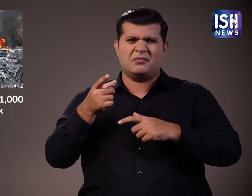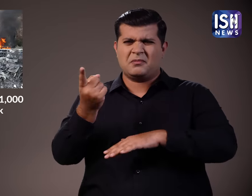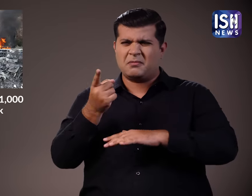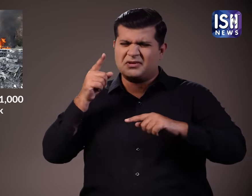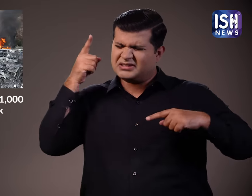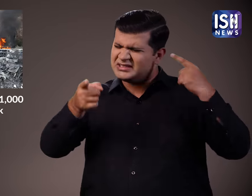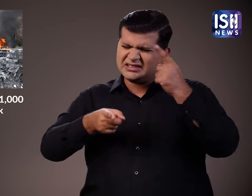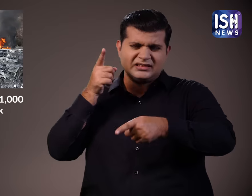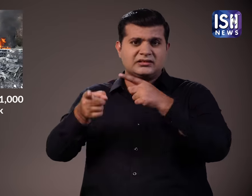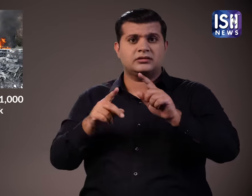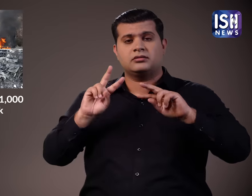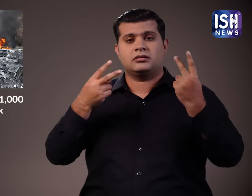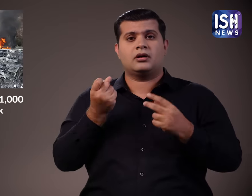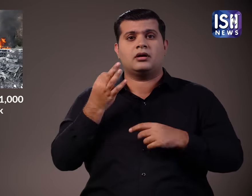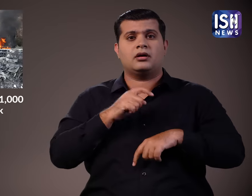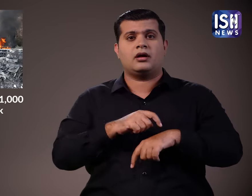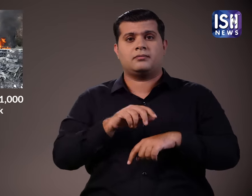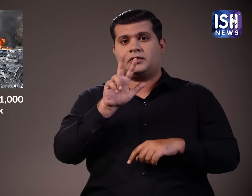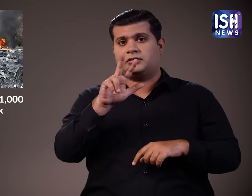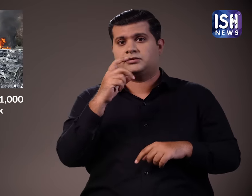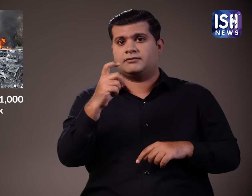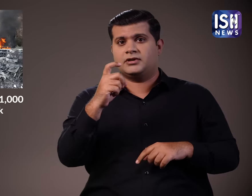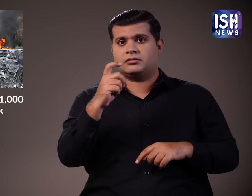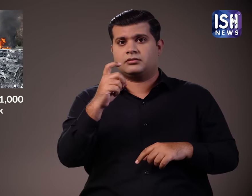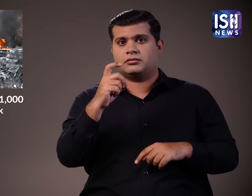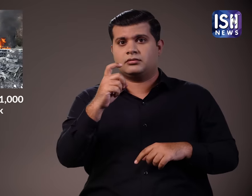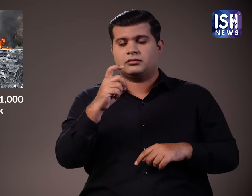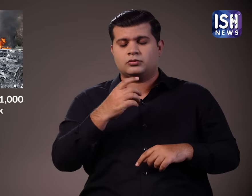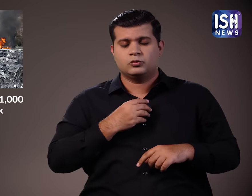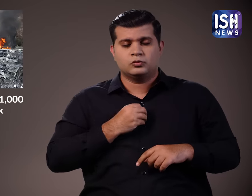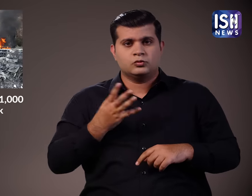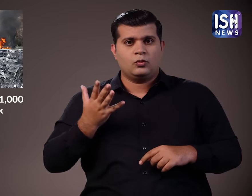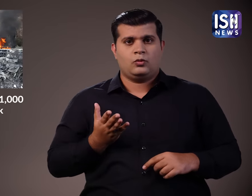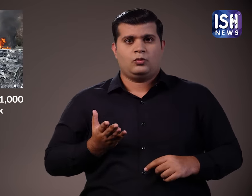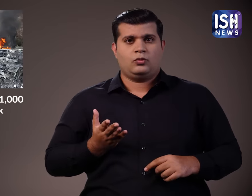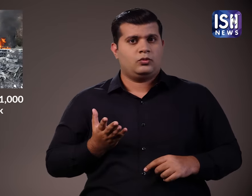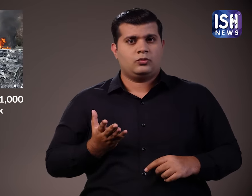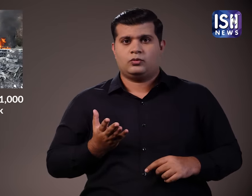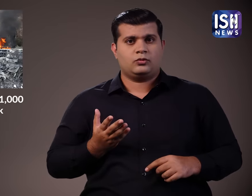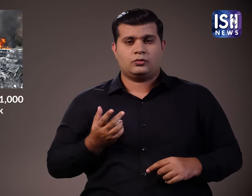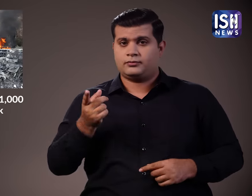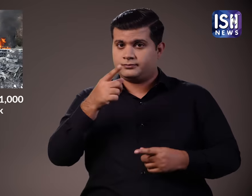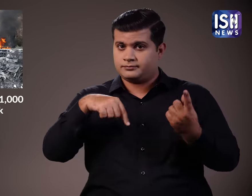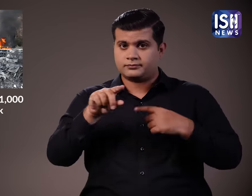उन्होंने देश पर 87 बार हमला किया है। अश्चिर जनक अब